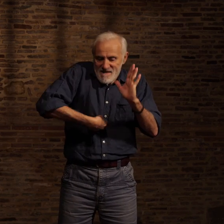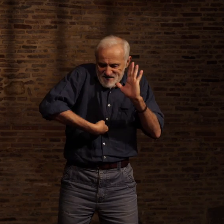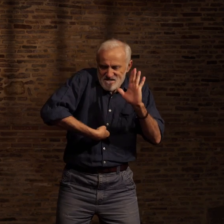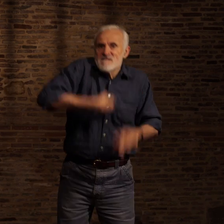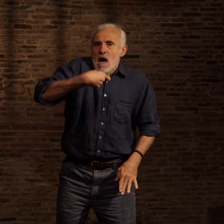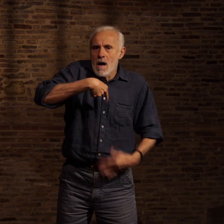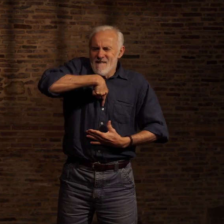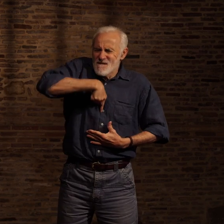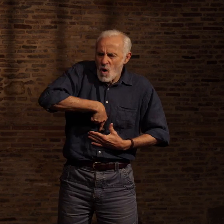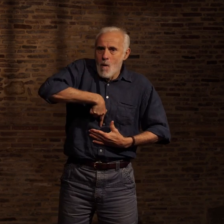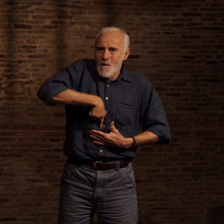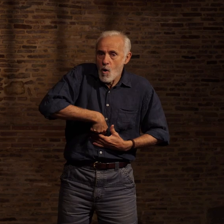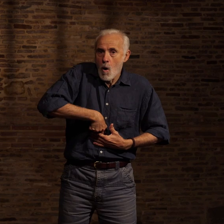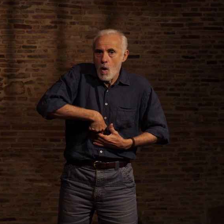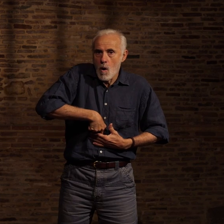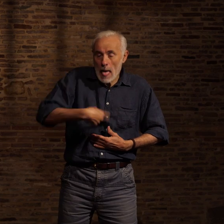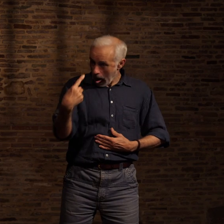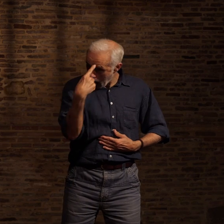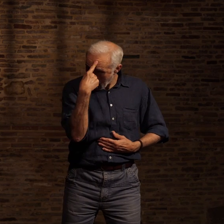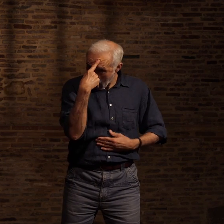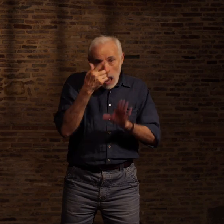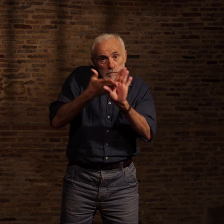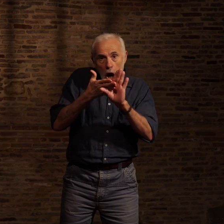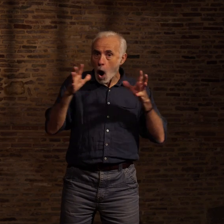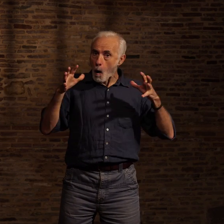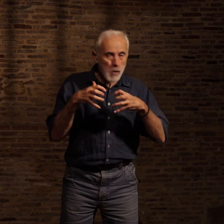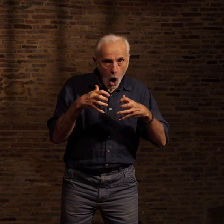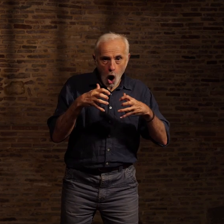blocage psychologique pouvait être levé très aisément si je retournais à l'école.